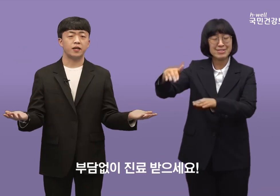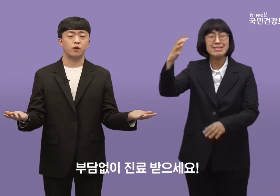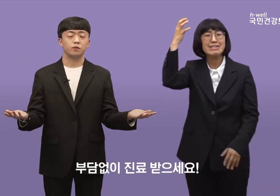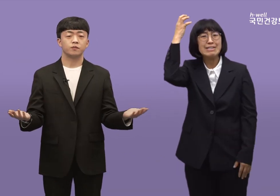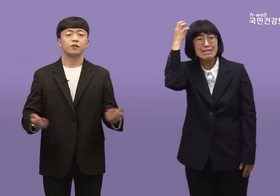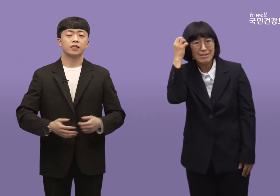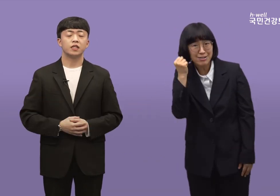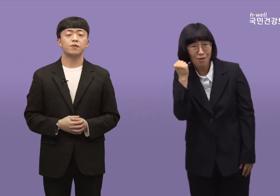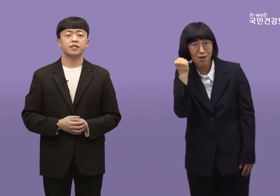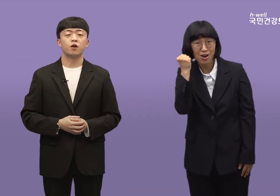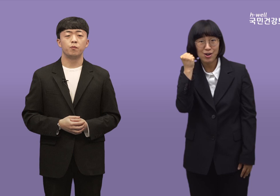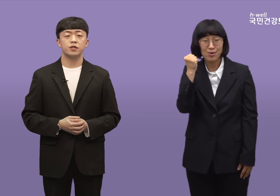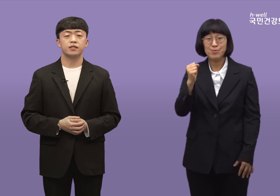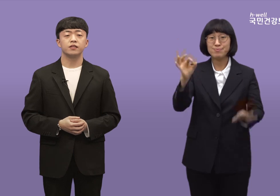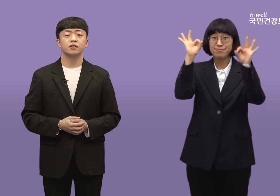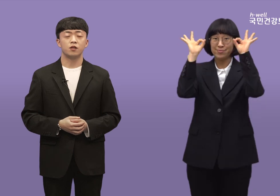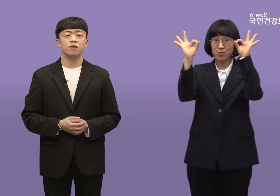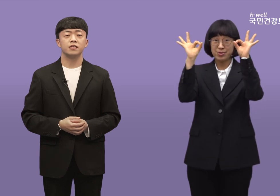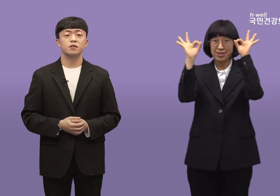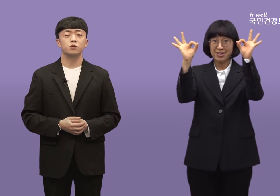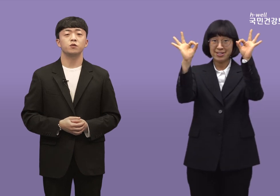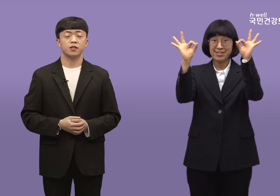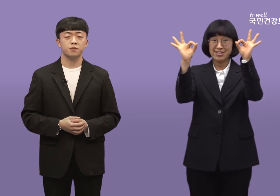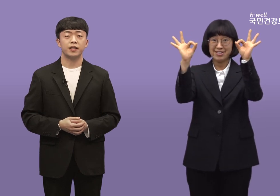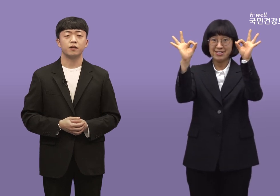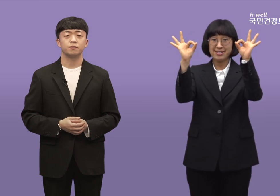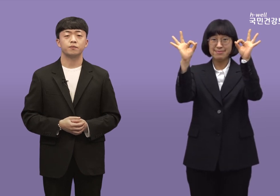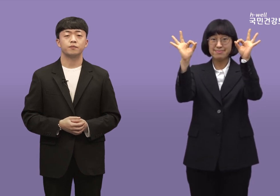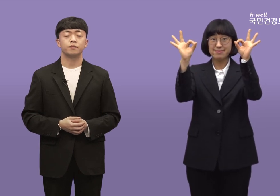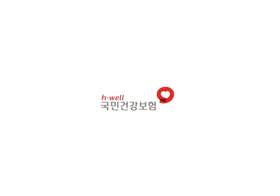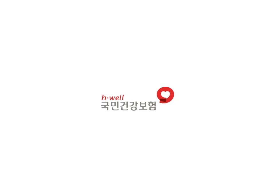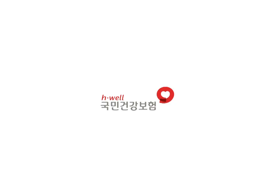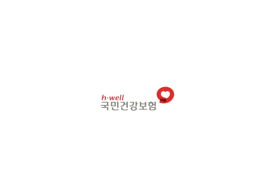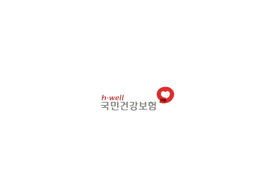진료받으세요 지금까지 건보이스 정진수였습니다